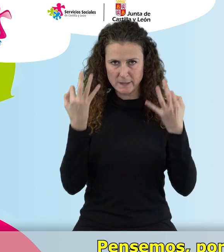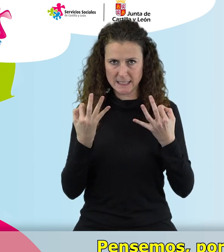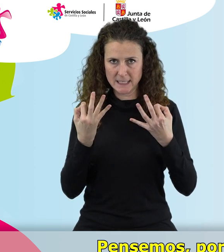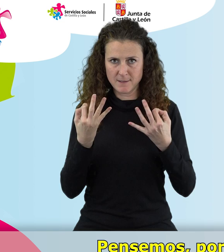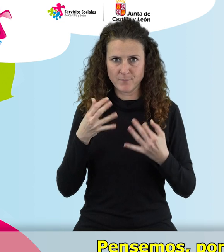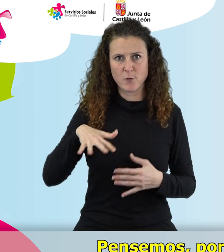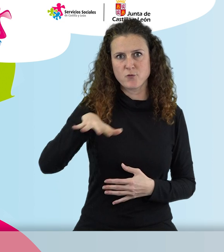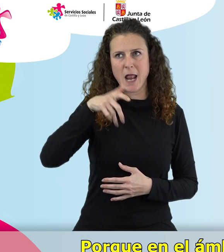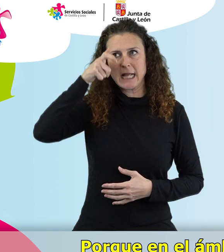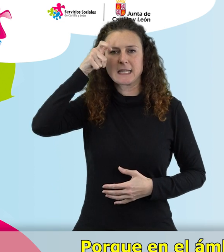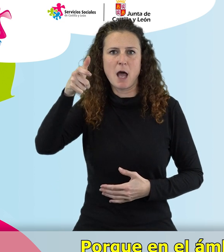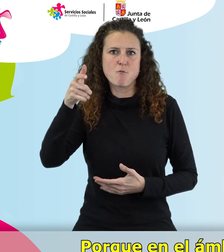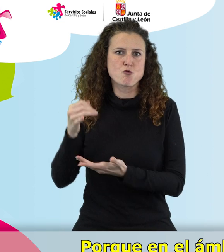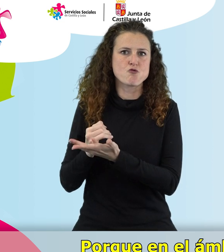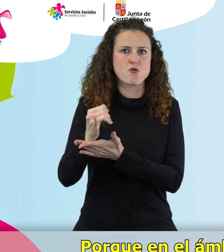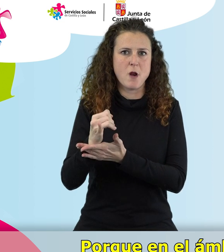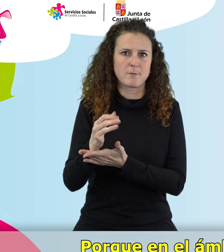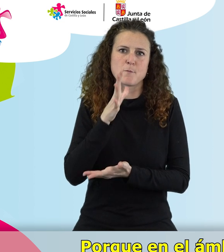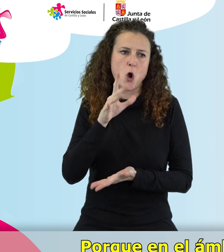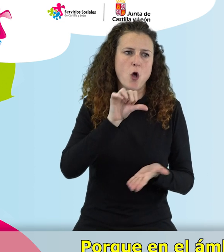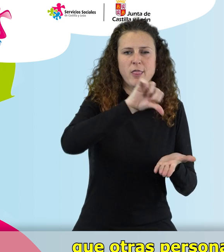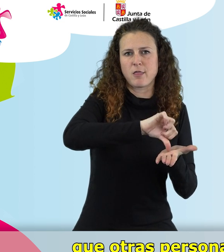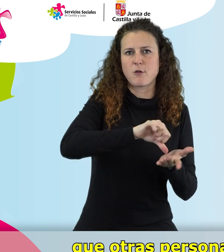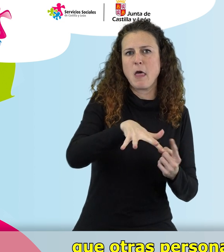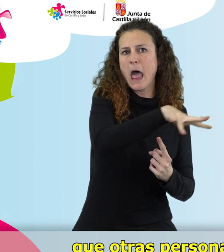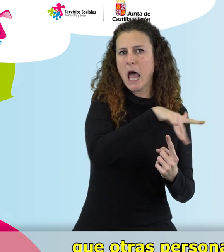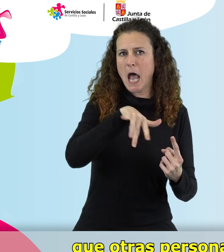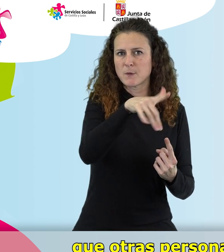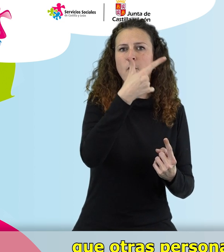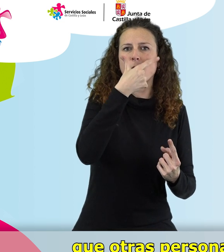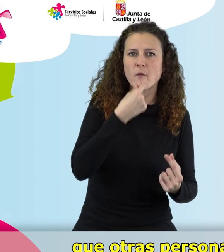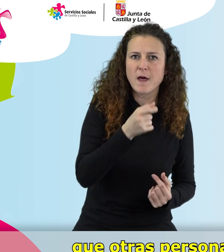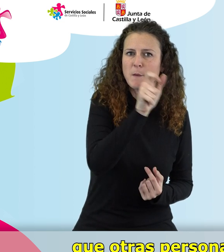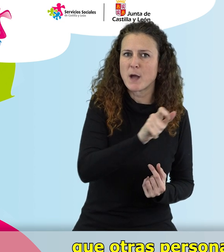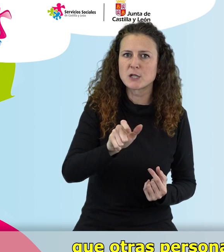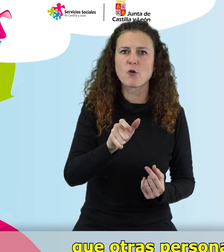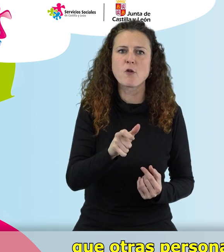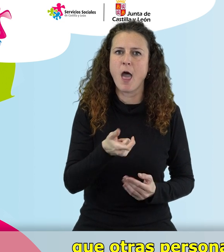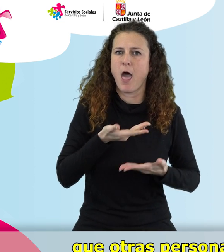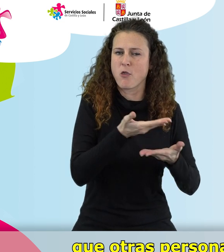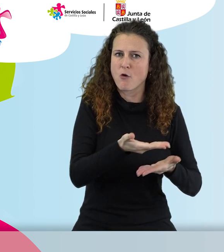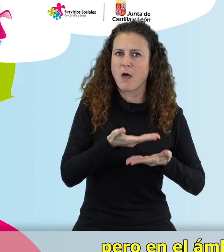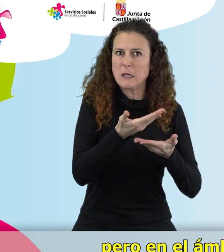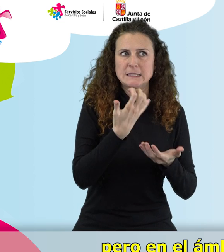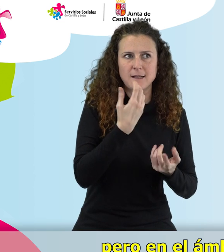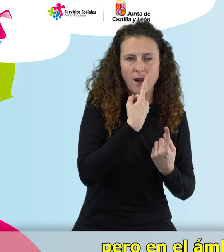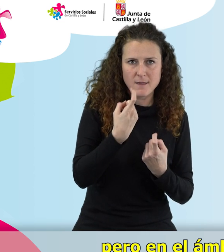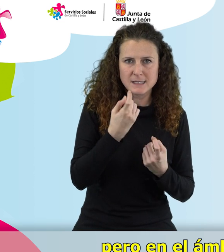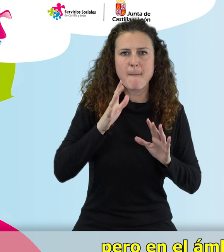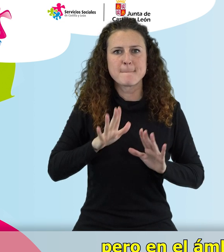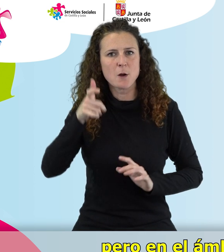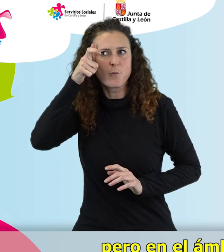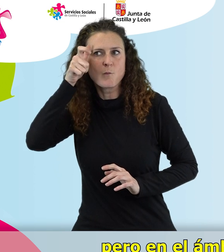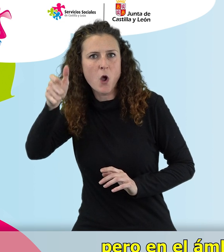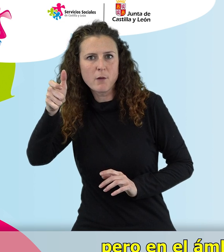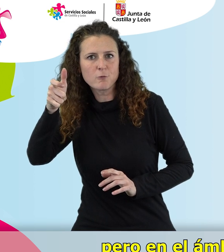las zonas rurales, porque en el ámbito urbano es más fácil que otras personas te ayuden en caso de necesidad. Pero en el ámbito